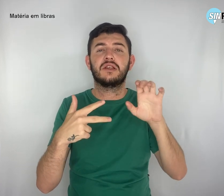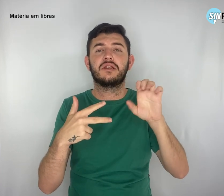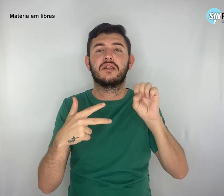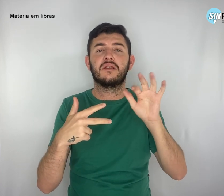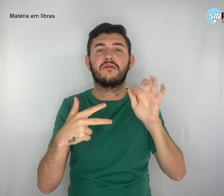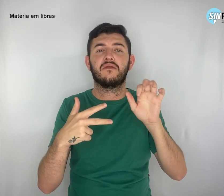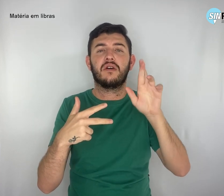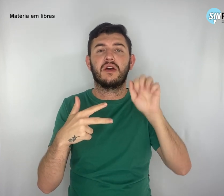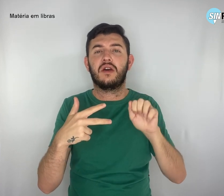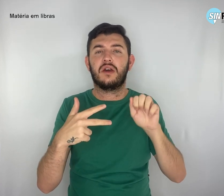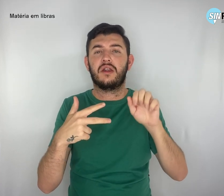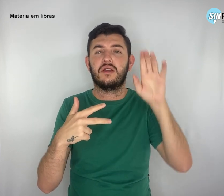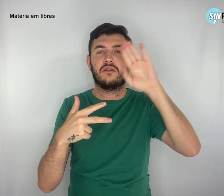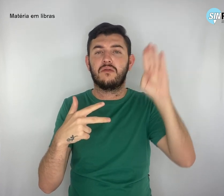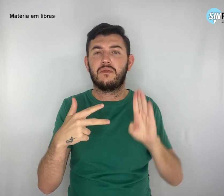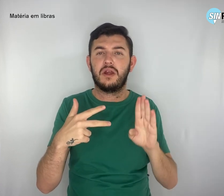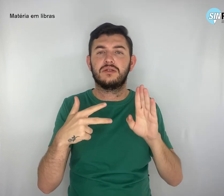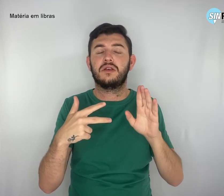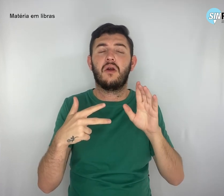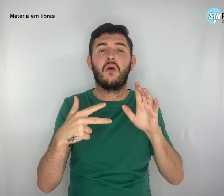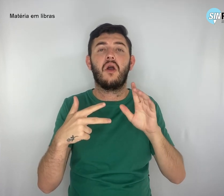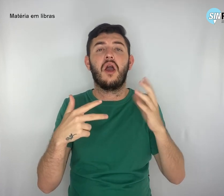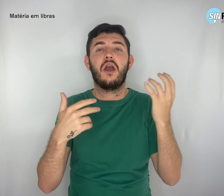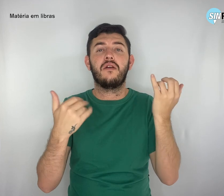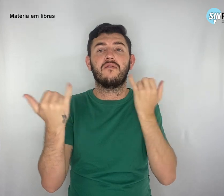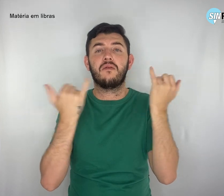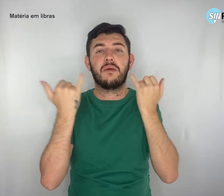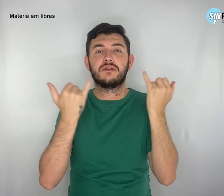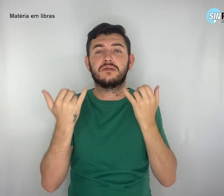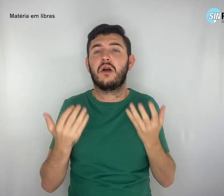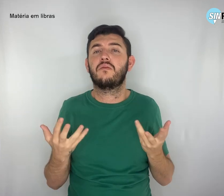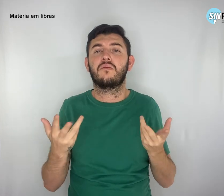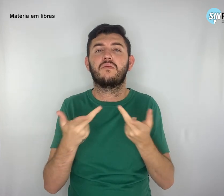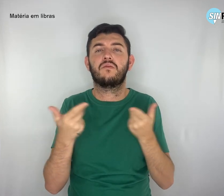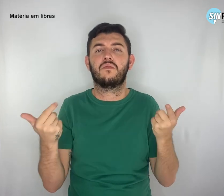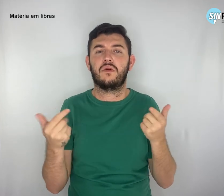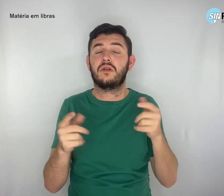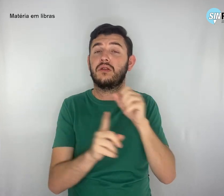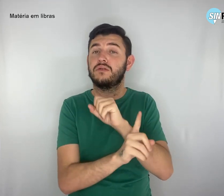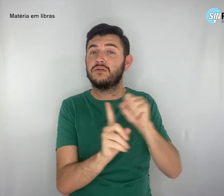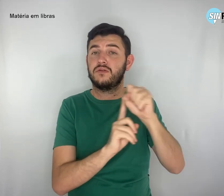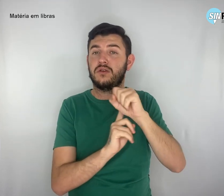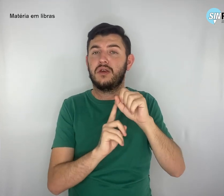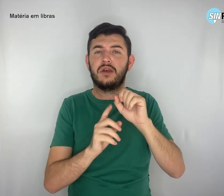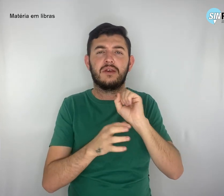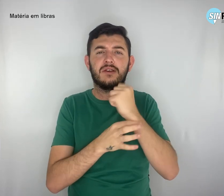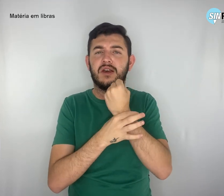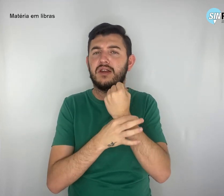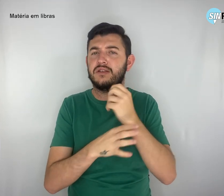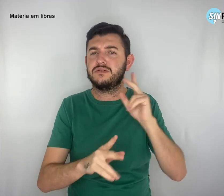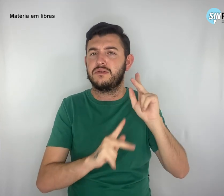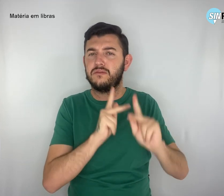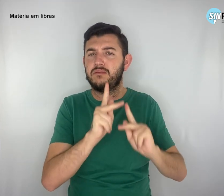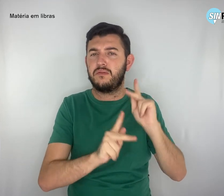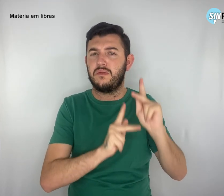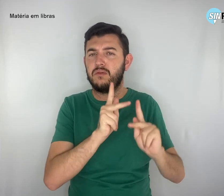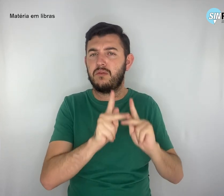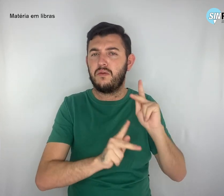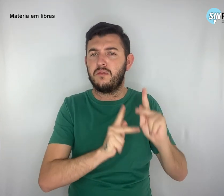de qualidade pela sociedade e de todas as garantias para a população ter o direito